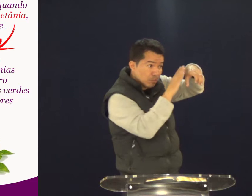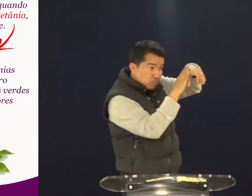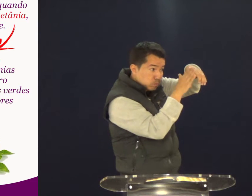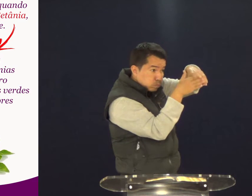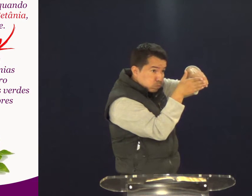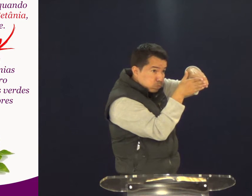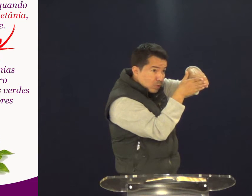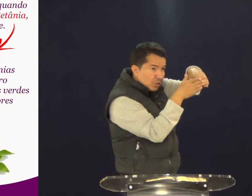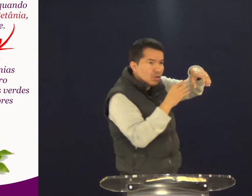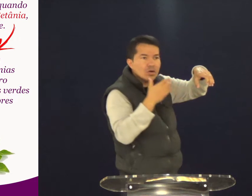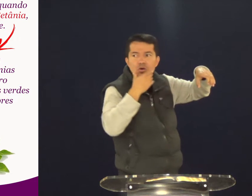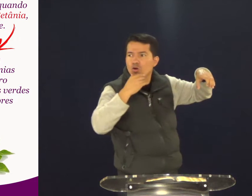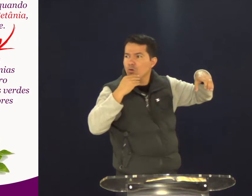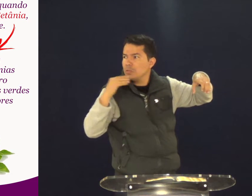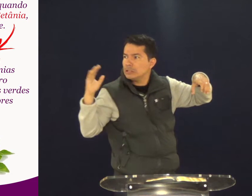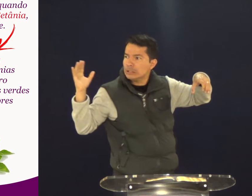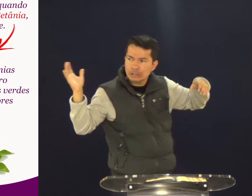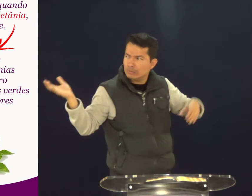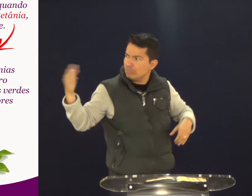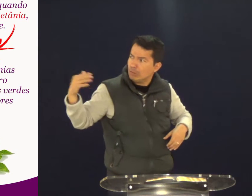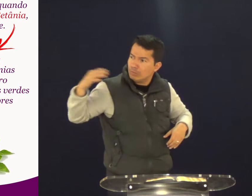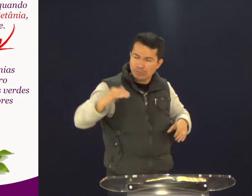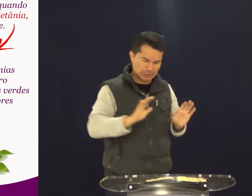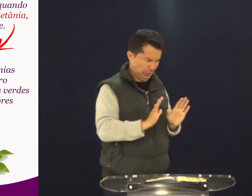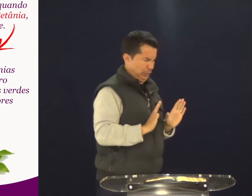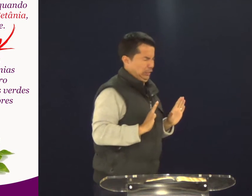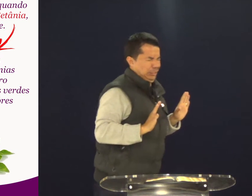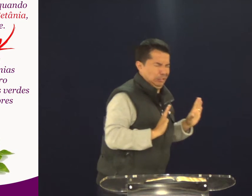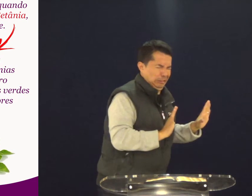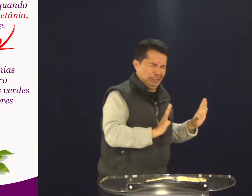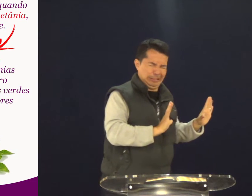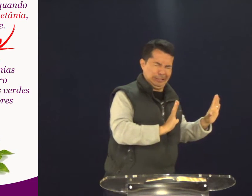fechada ali, fechando o sepulcro de Lázaro.